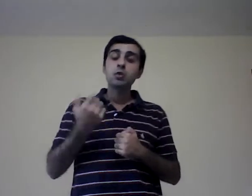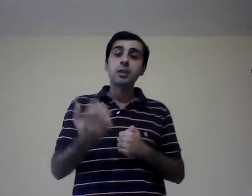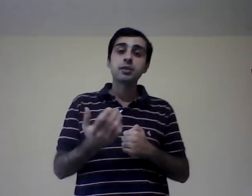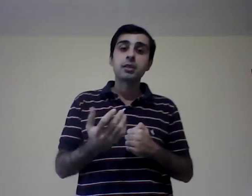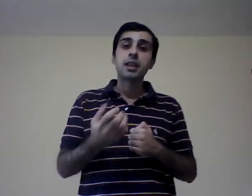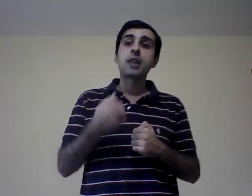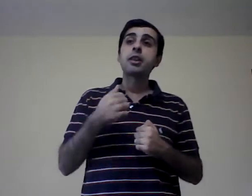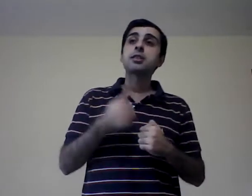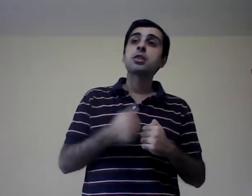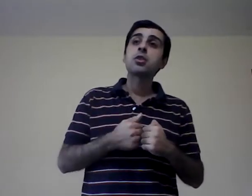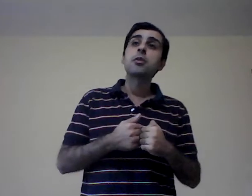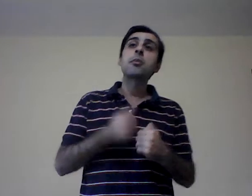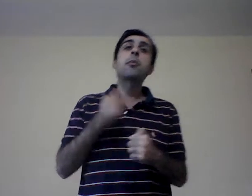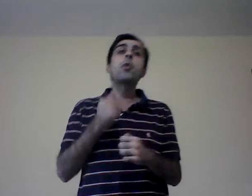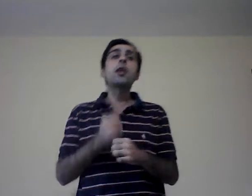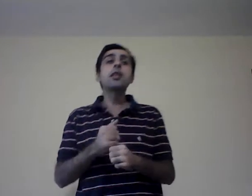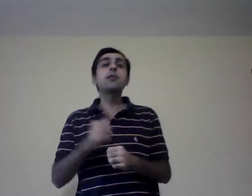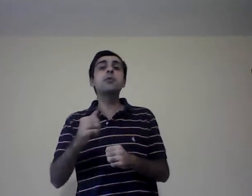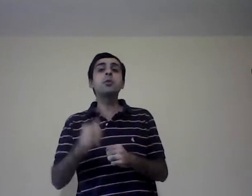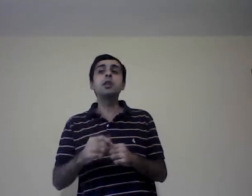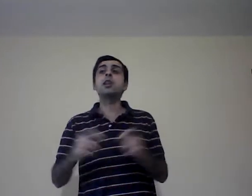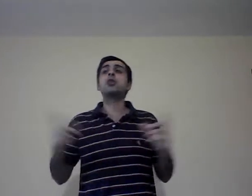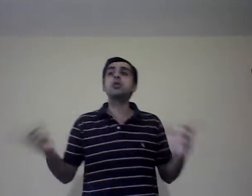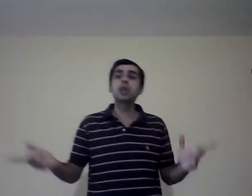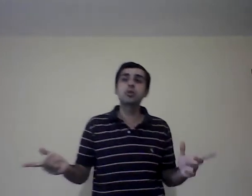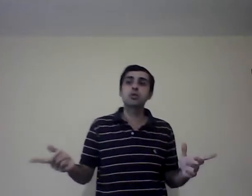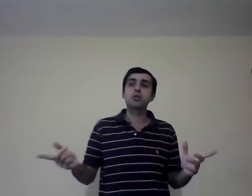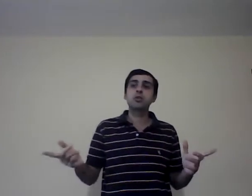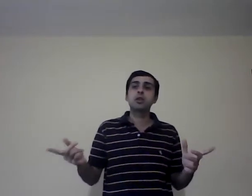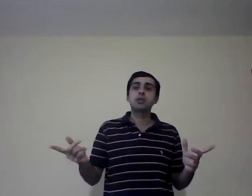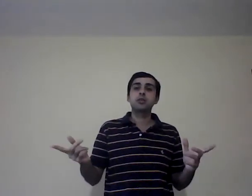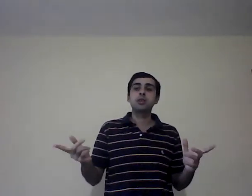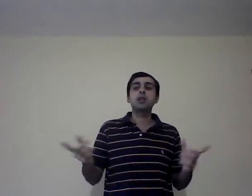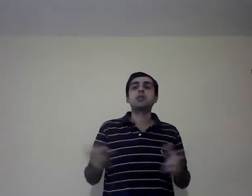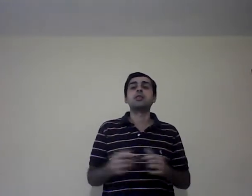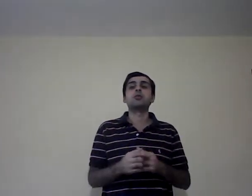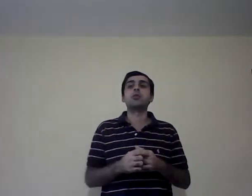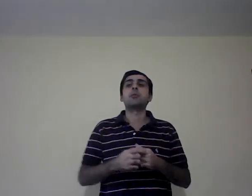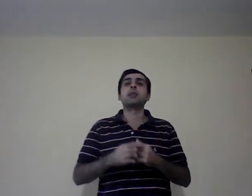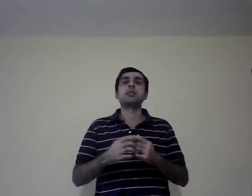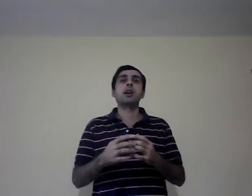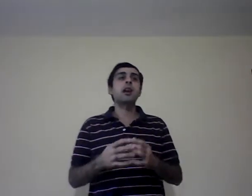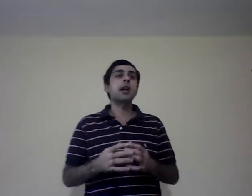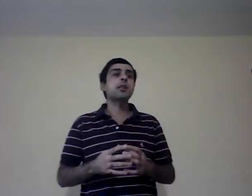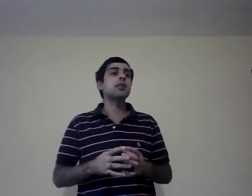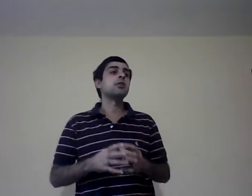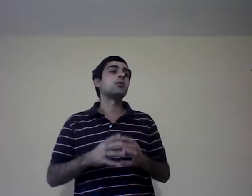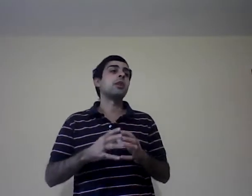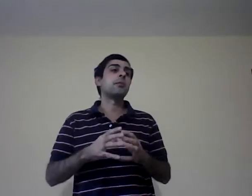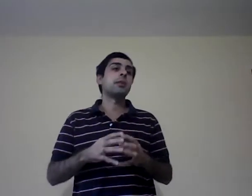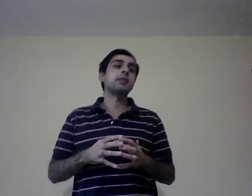vez, la organización puede influir en el contexto, ¿sí? Si es una empresa grande, si es una empresa